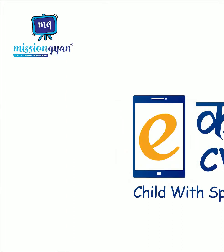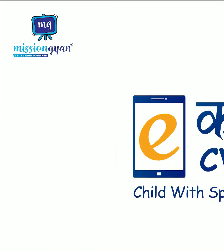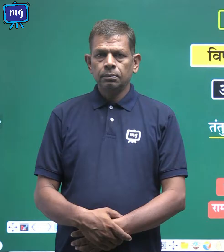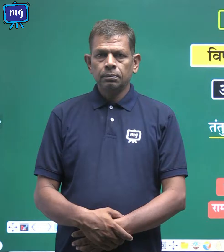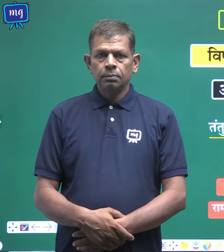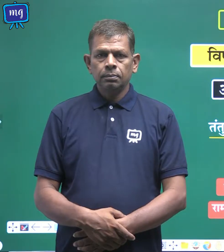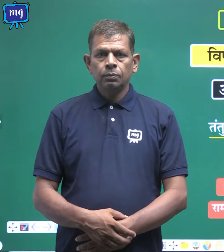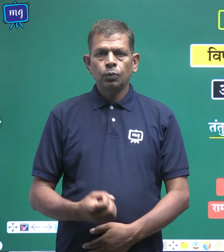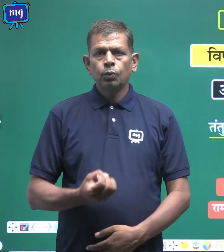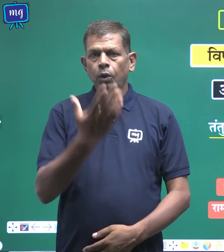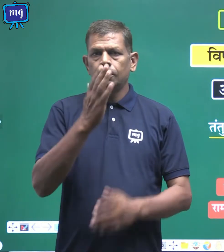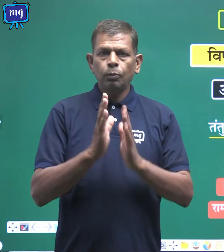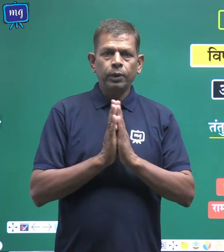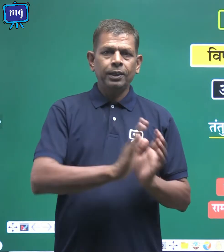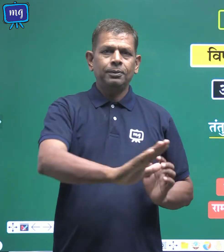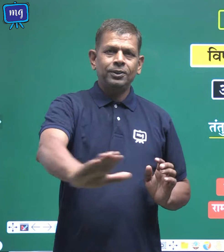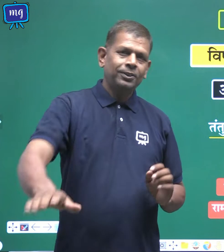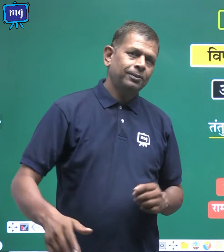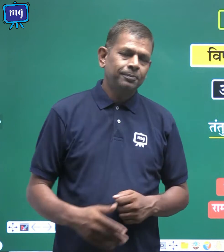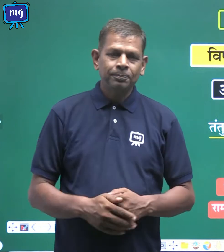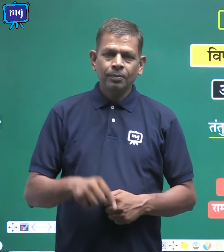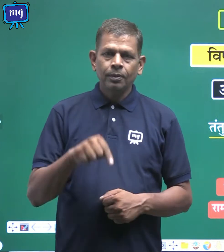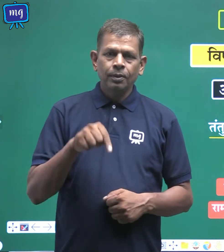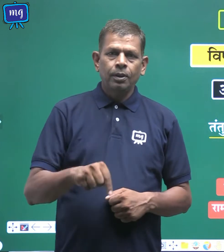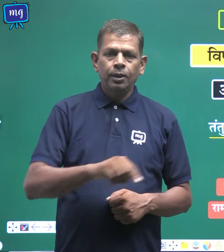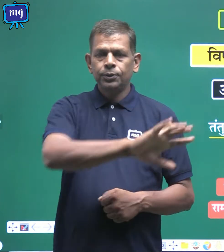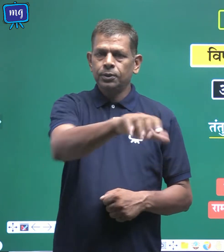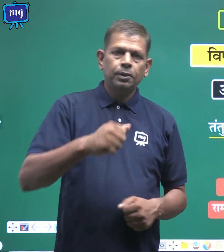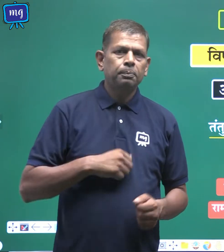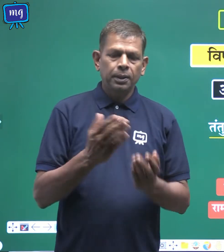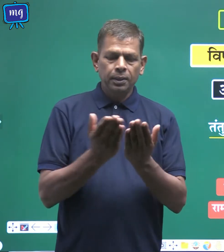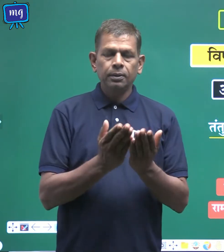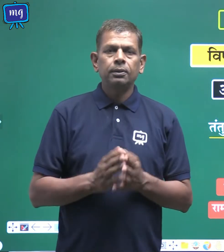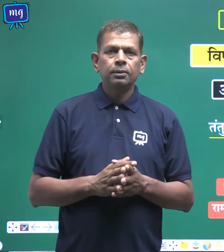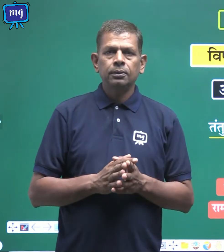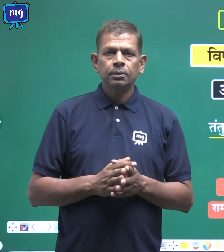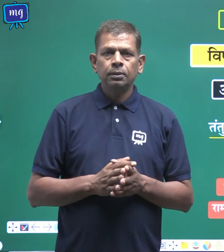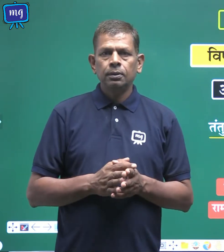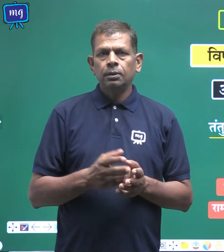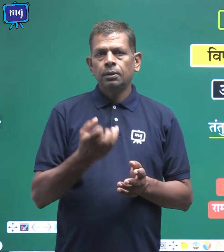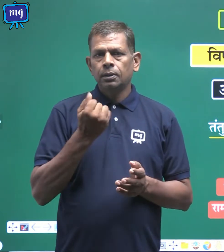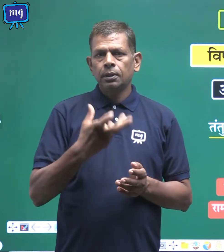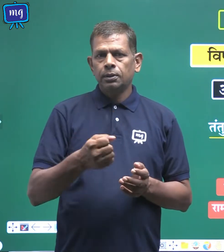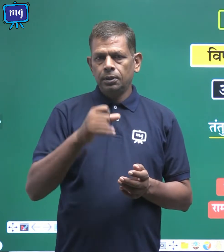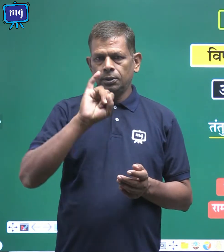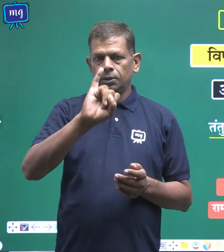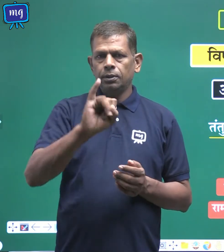गुड मॉर्निंग बच्चो आज हम पढ़ेंगे कक्षाचे